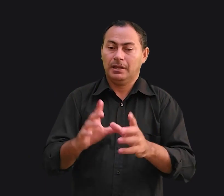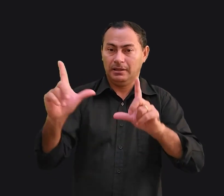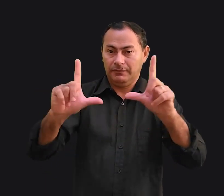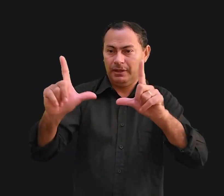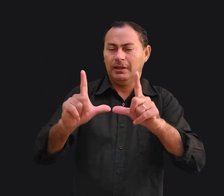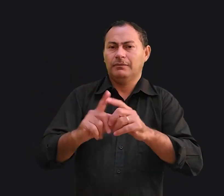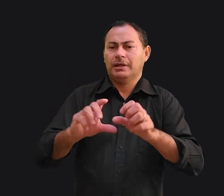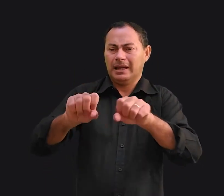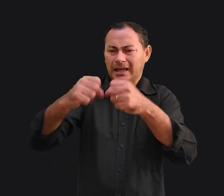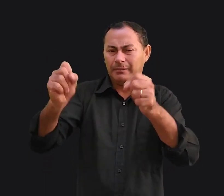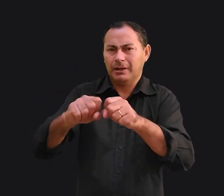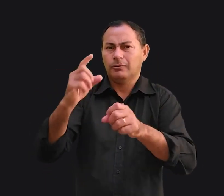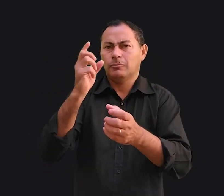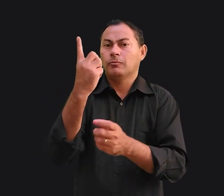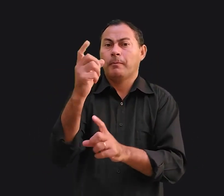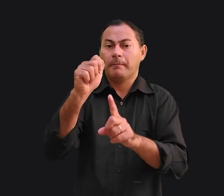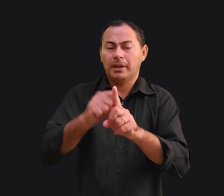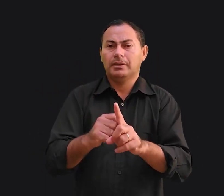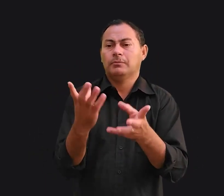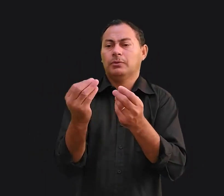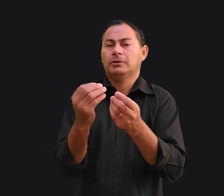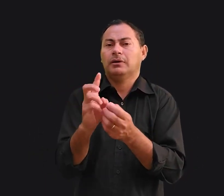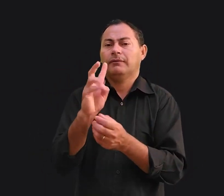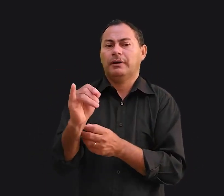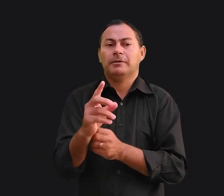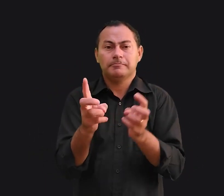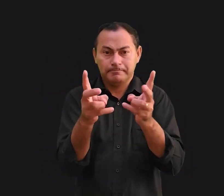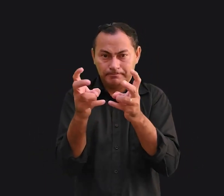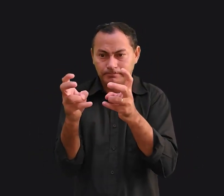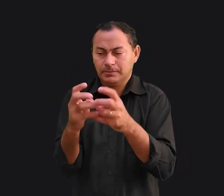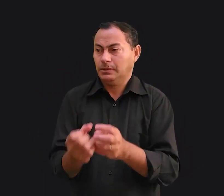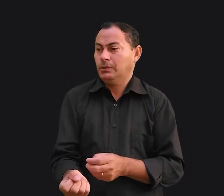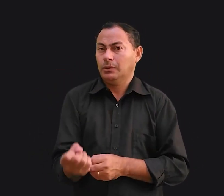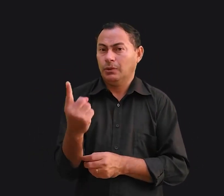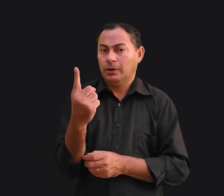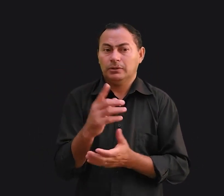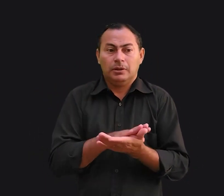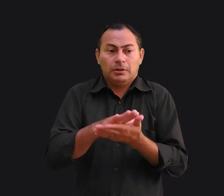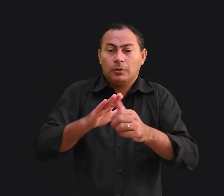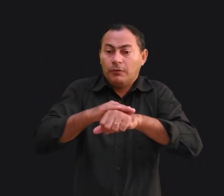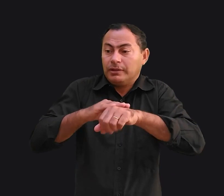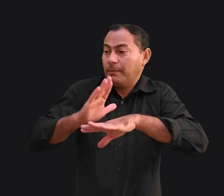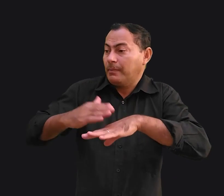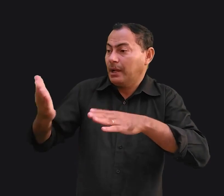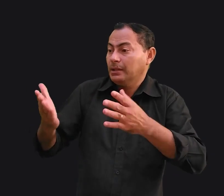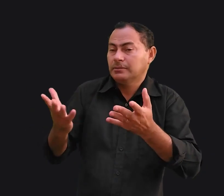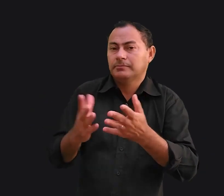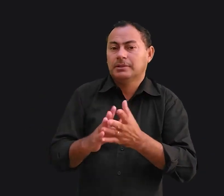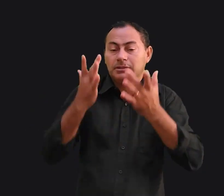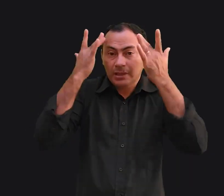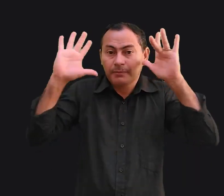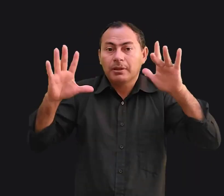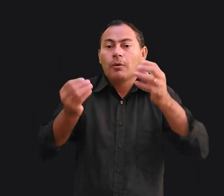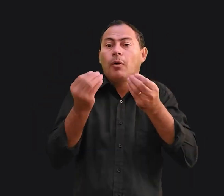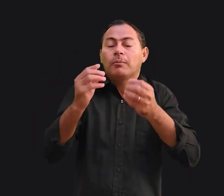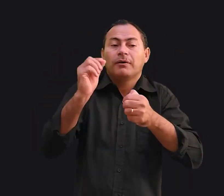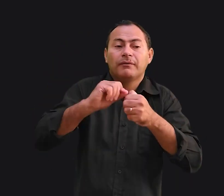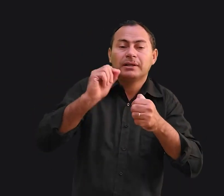a televisão ficar quebrada por um mês, muitos vão perceber. Puxa, nós nem conversamos mais. Nem sabemos mais como fazer